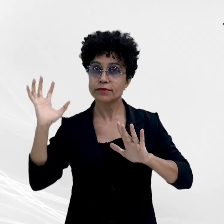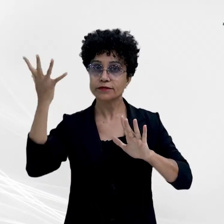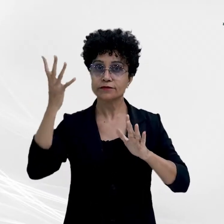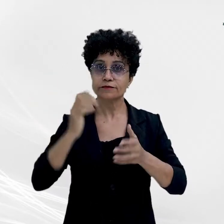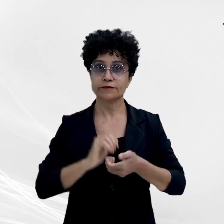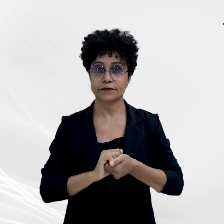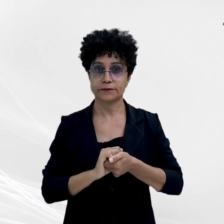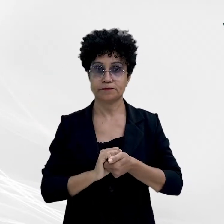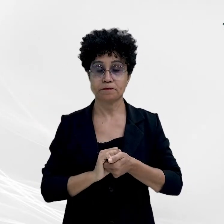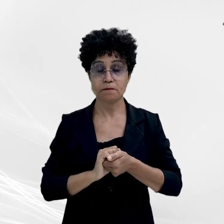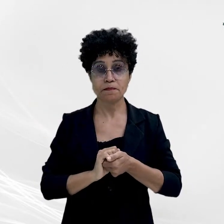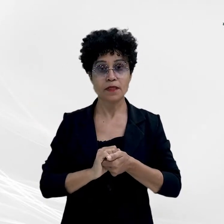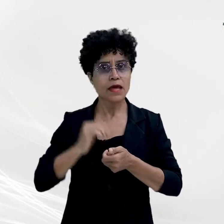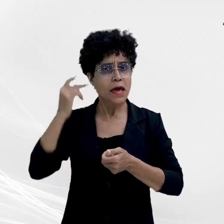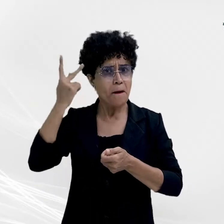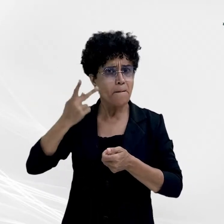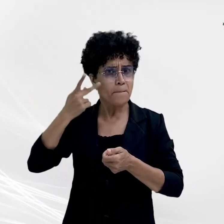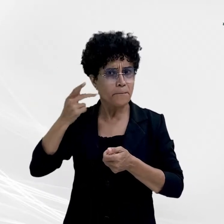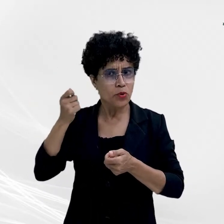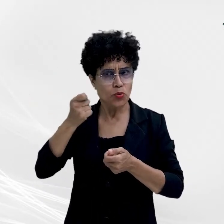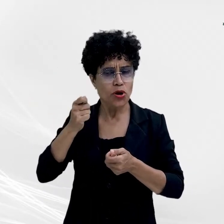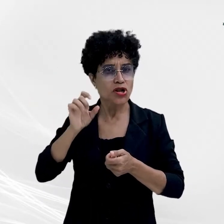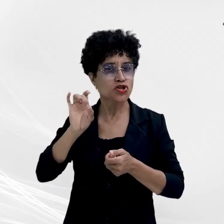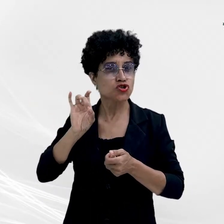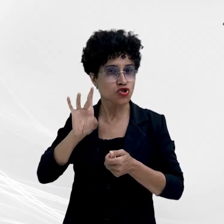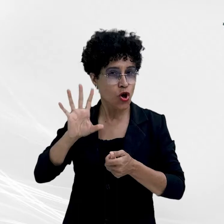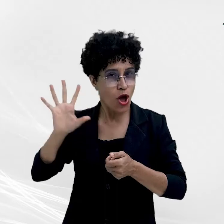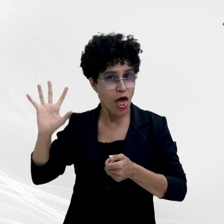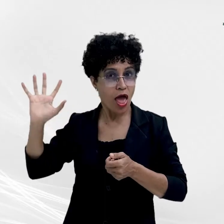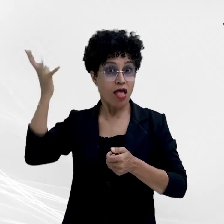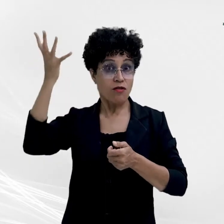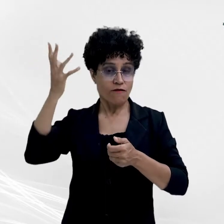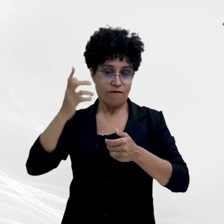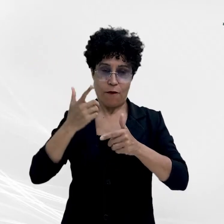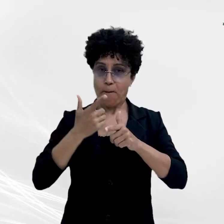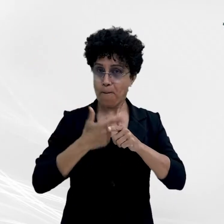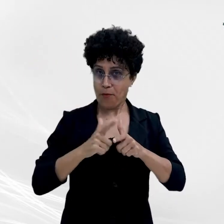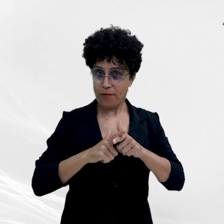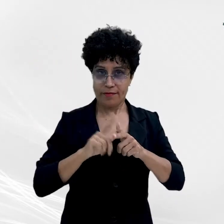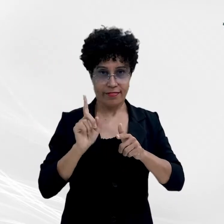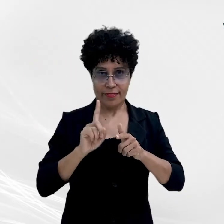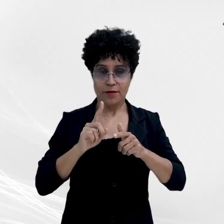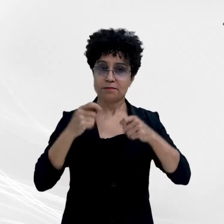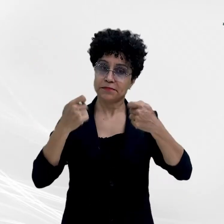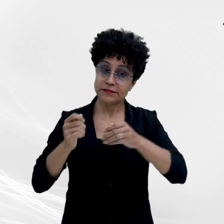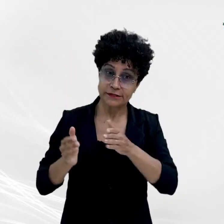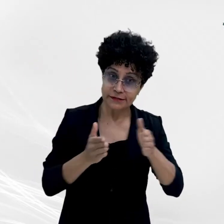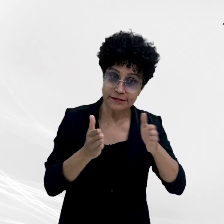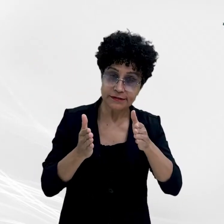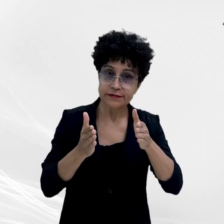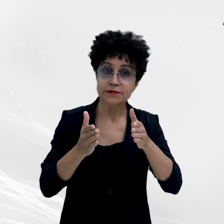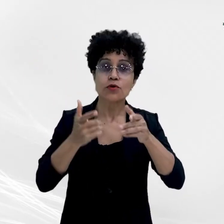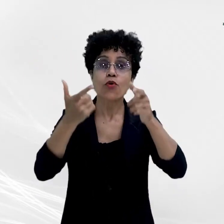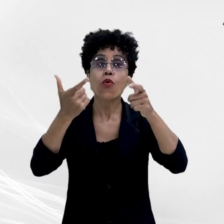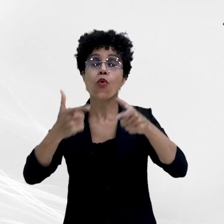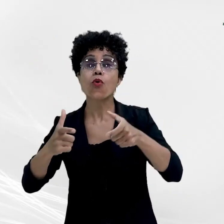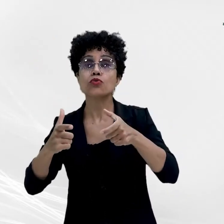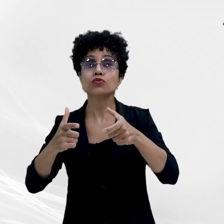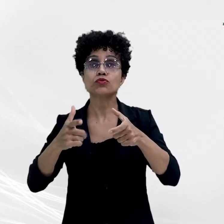não significa resolver o problema. Temos que buscar outras vias de modo a efetivamente evitar danos